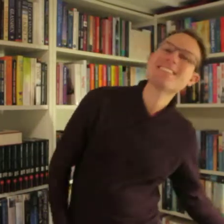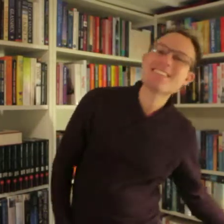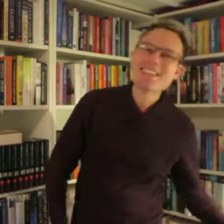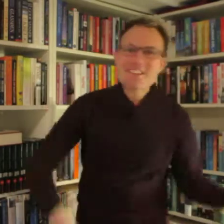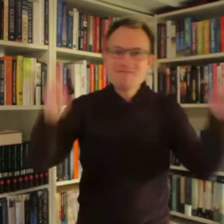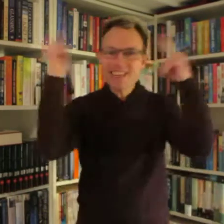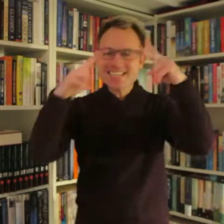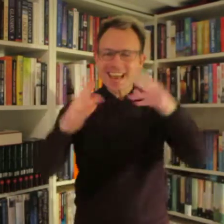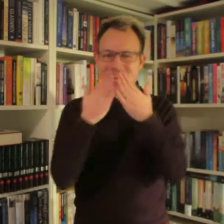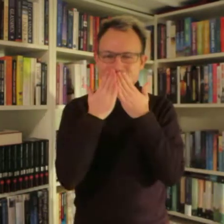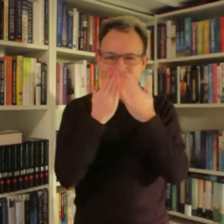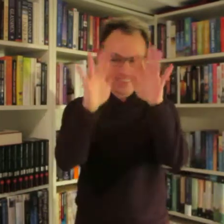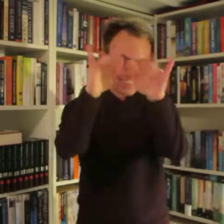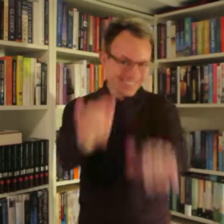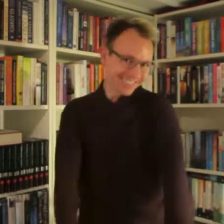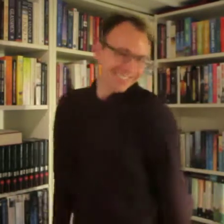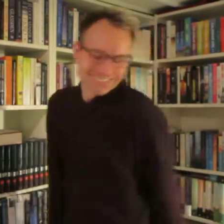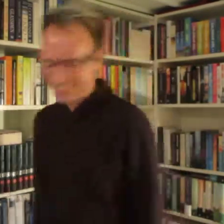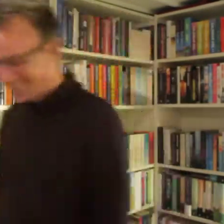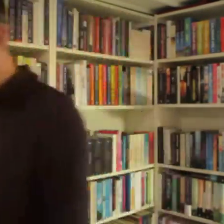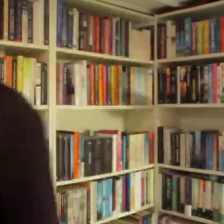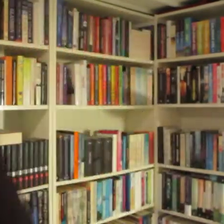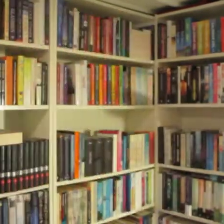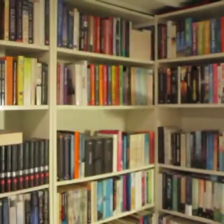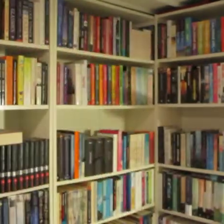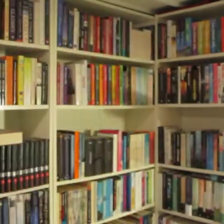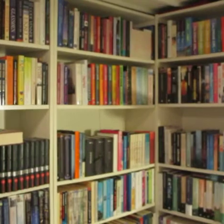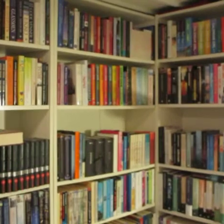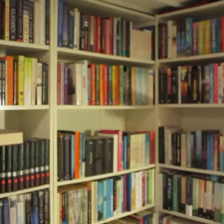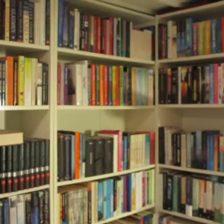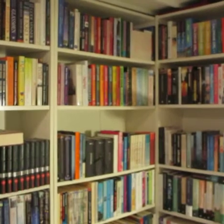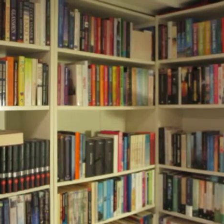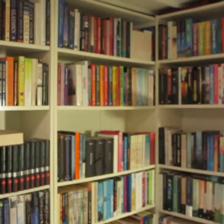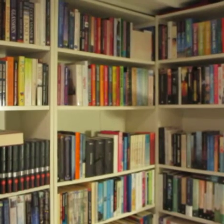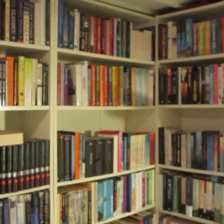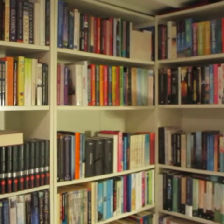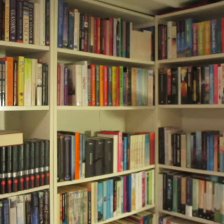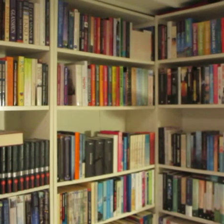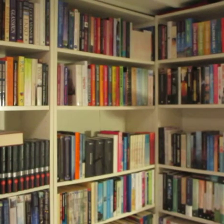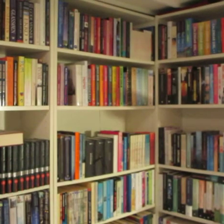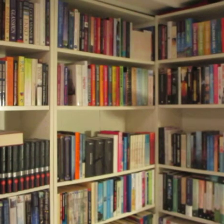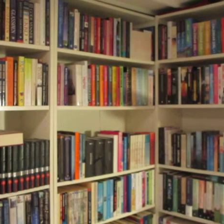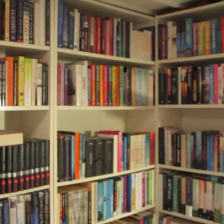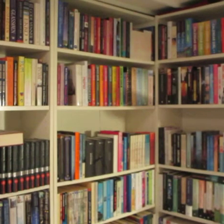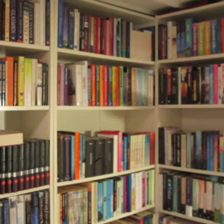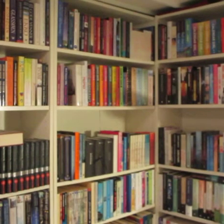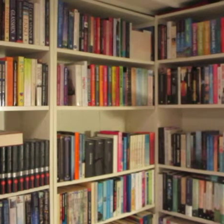Og det Fakt dem her kogleder Og